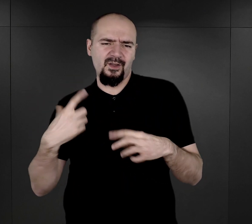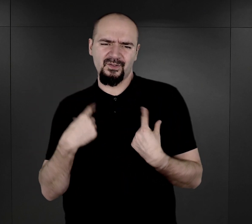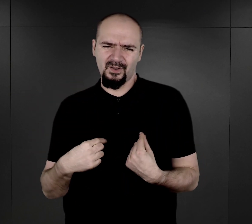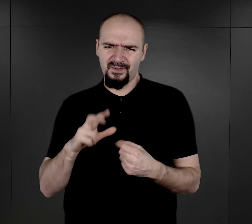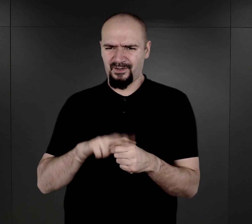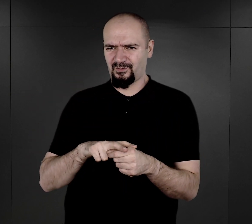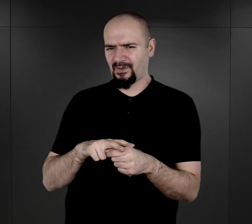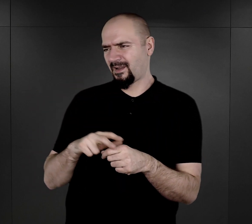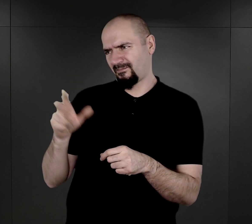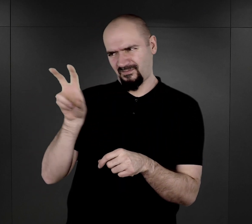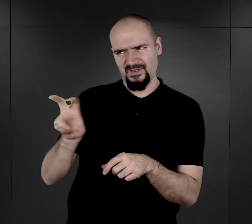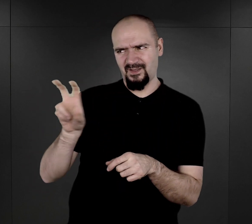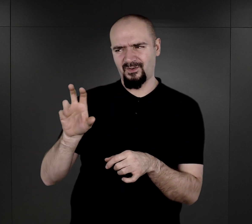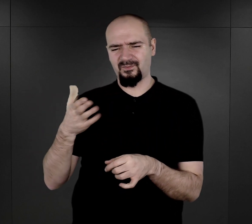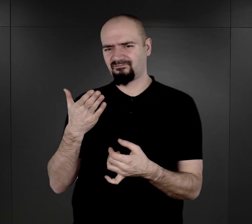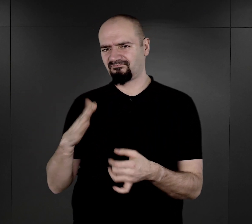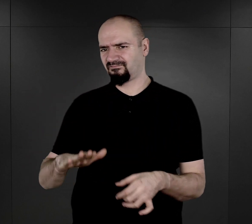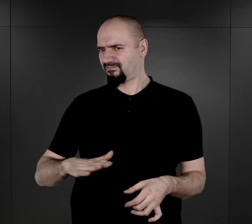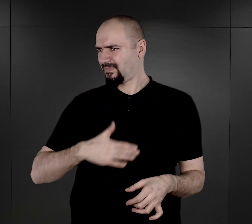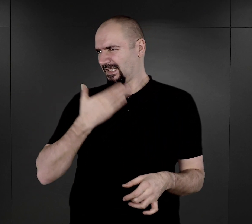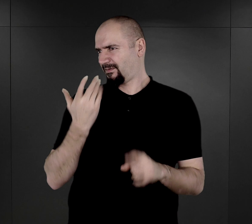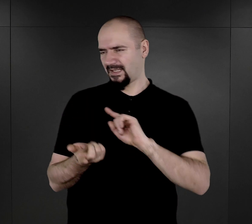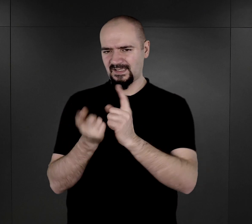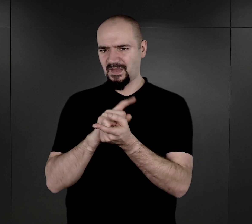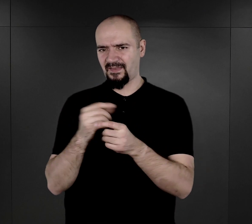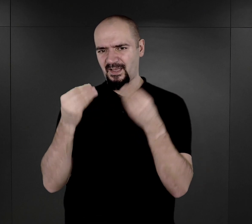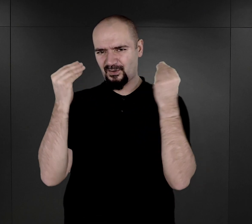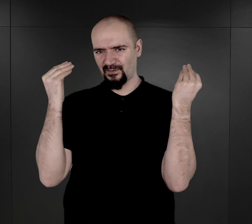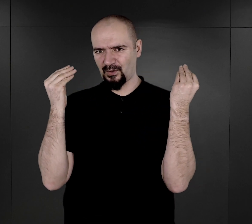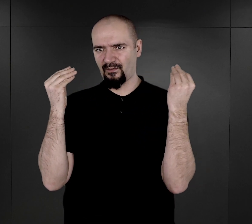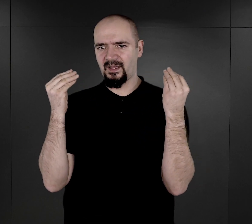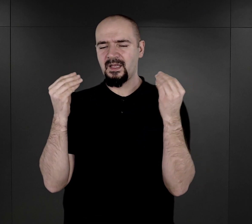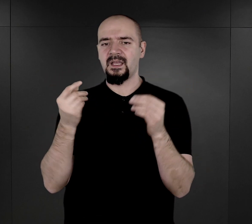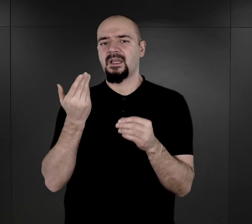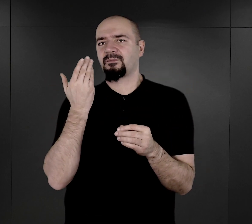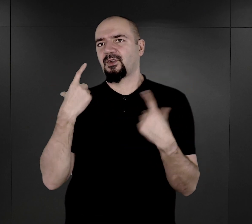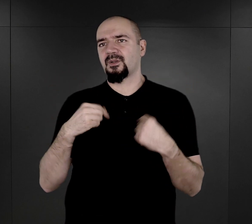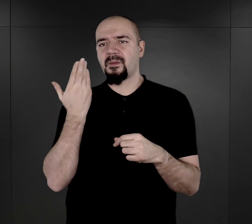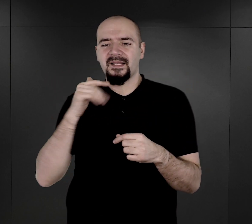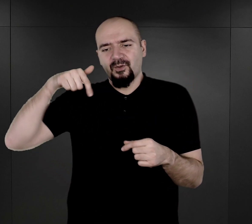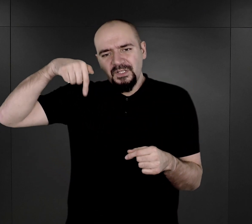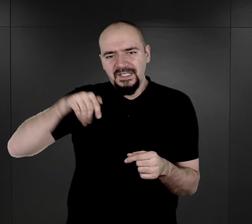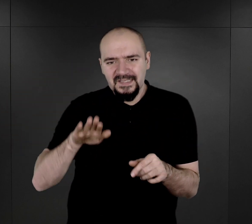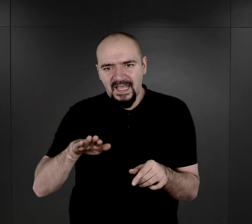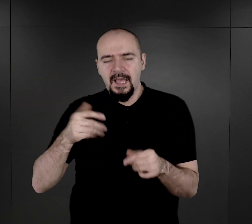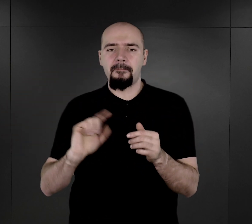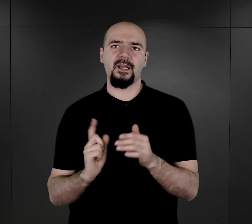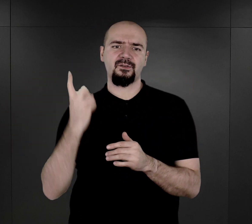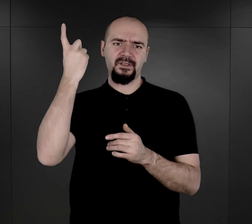obserwowano różnego rodzaju zmiany rozwojowe, typu osoby bardzo niskie, bardzo wysokie, osoby,